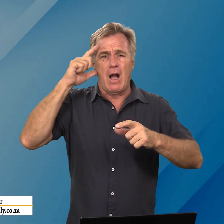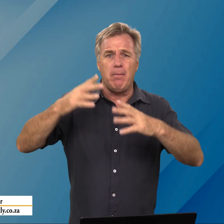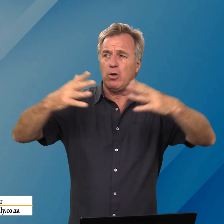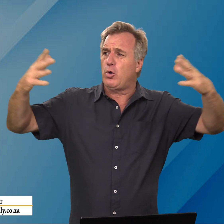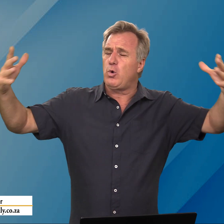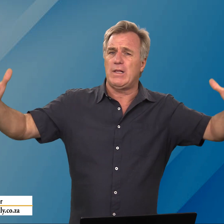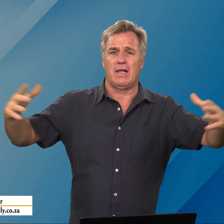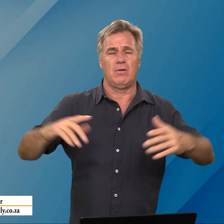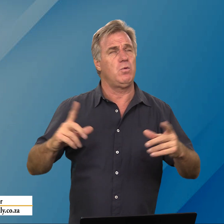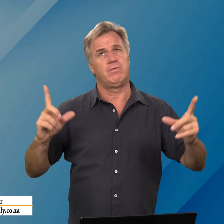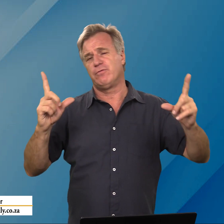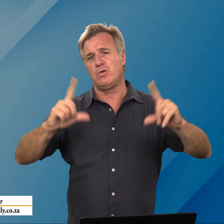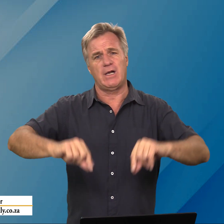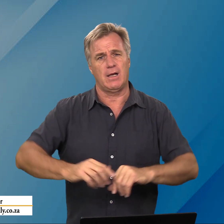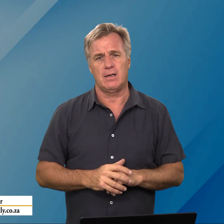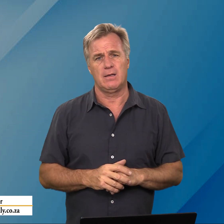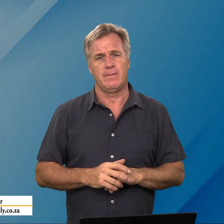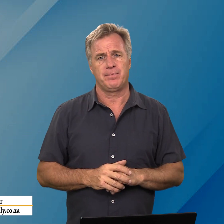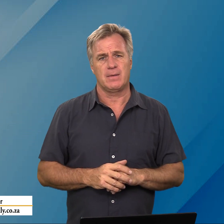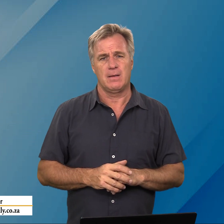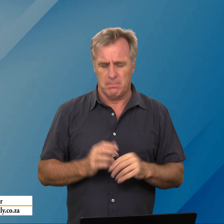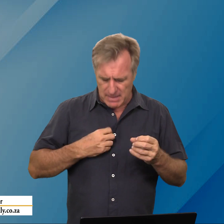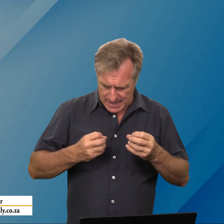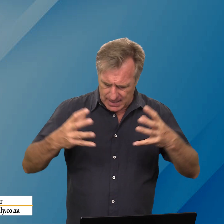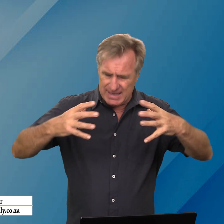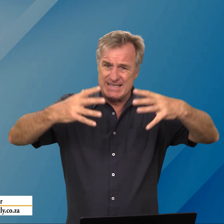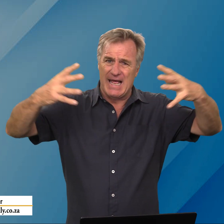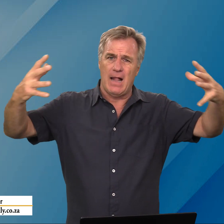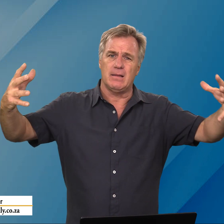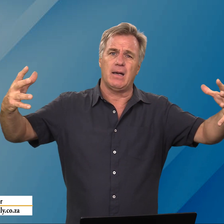kamer groter hoe wonderlik my licht is helder